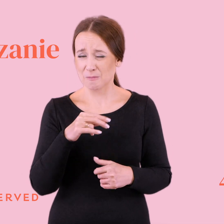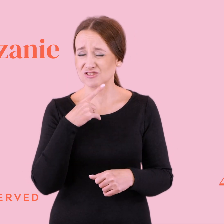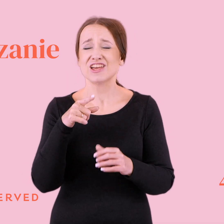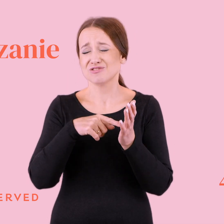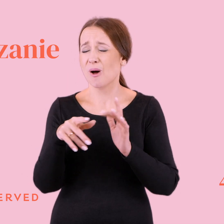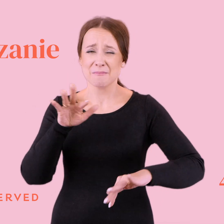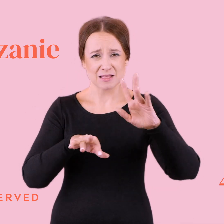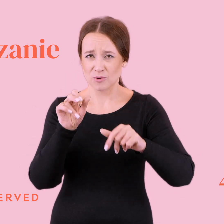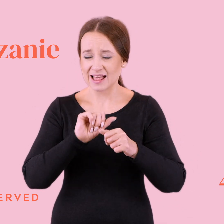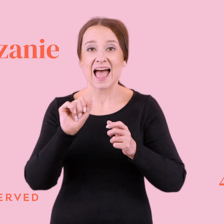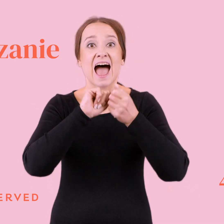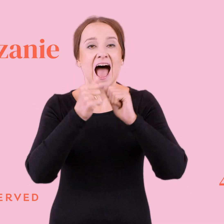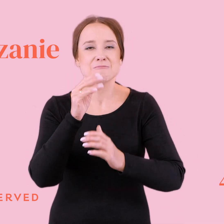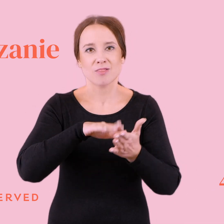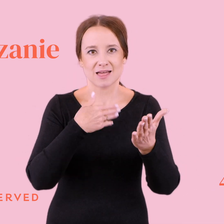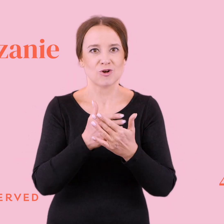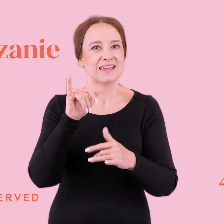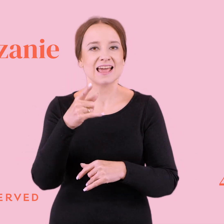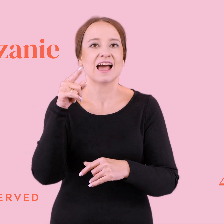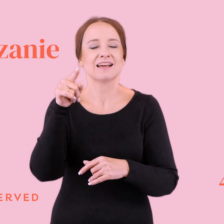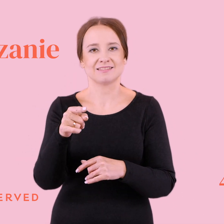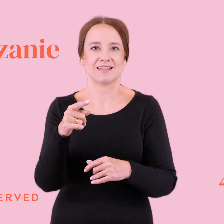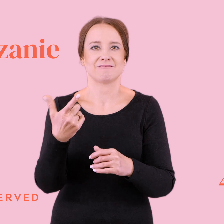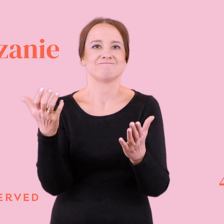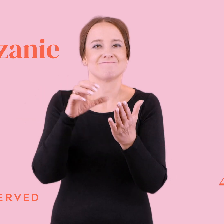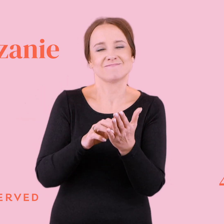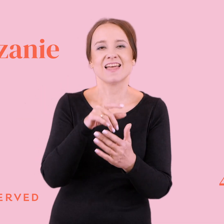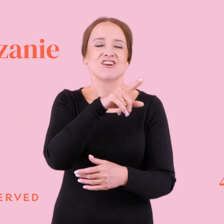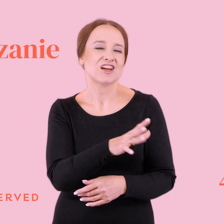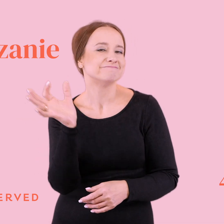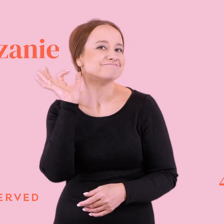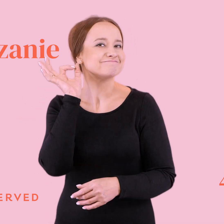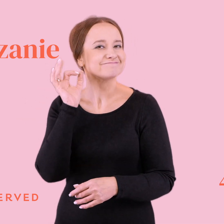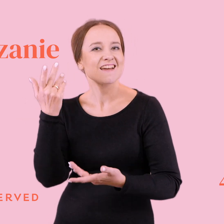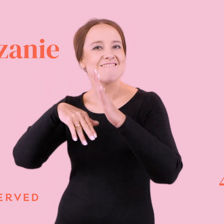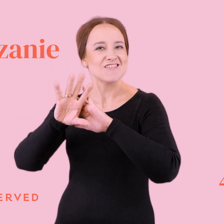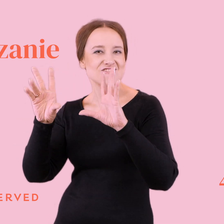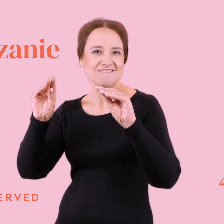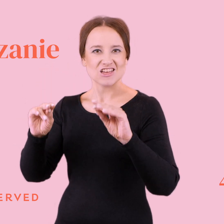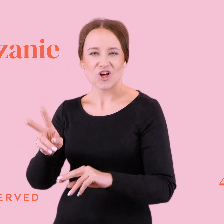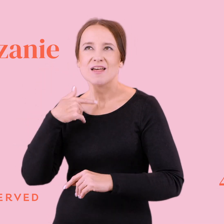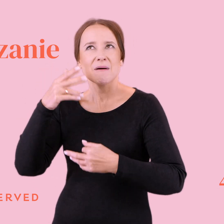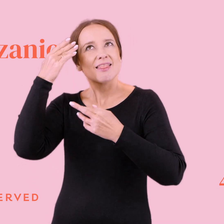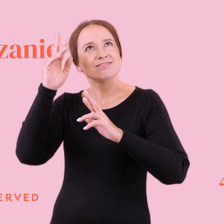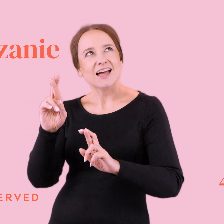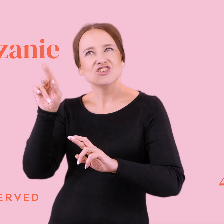manipulacyjne. Albo na przykład jak wstawiacie jak w fotkę z klubu, Girls Night Out z nadzieją, że ten ktoś to zobaczy i Wam odpowie na tę